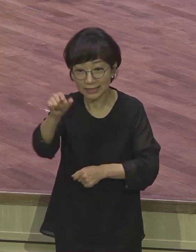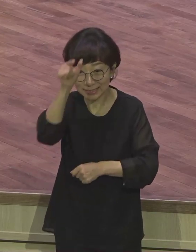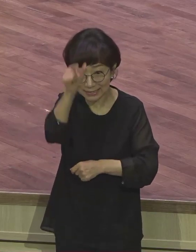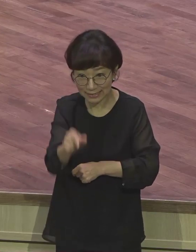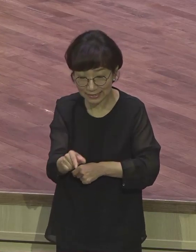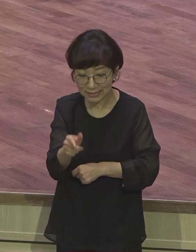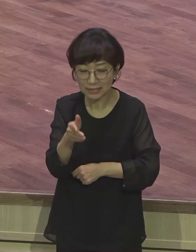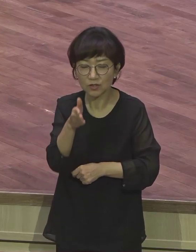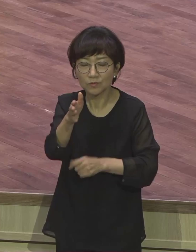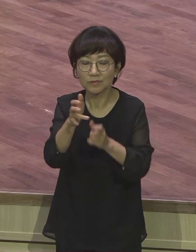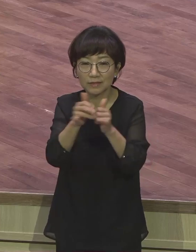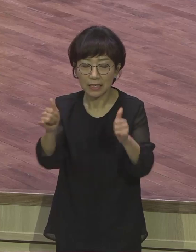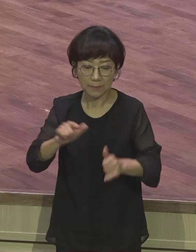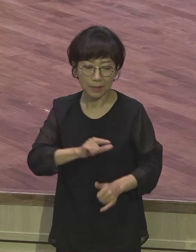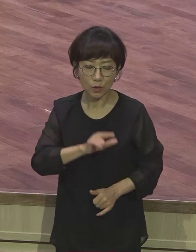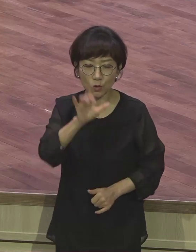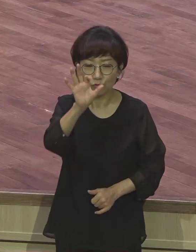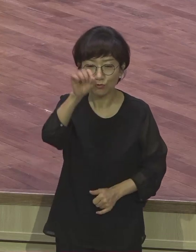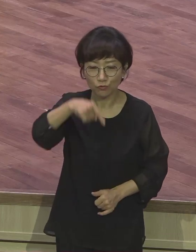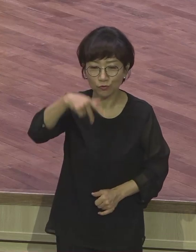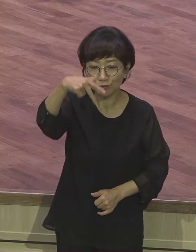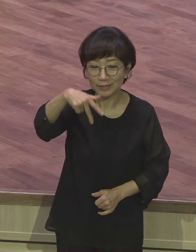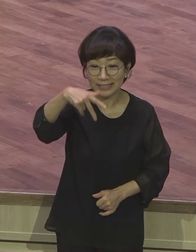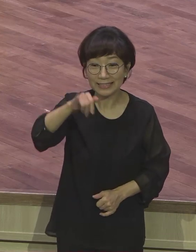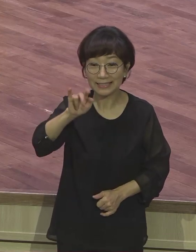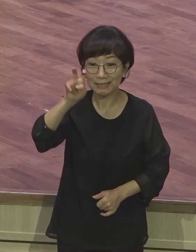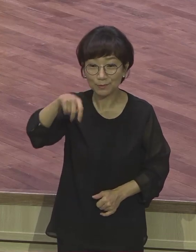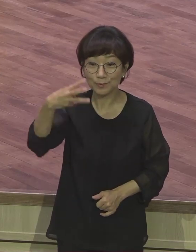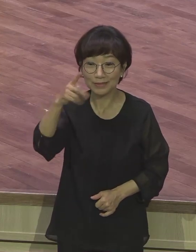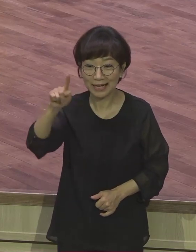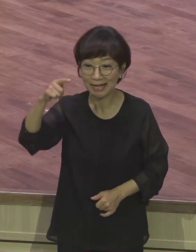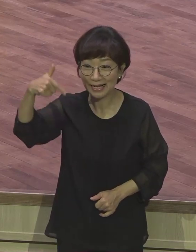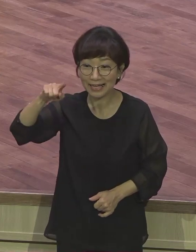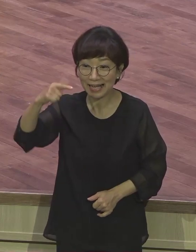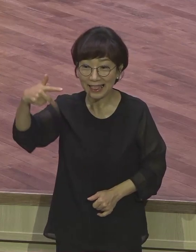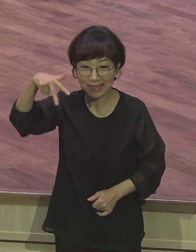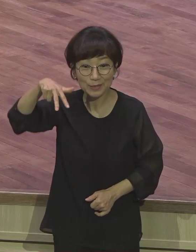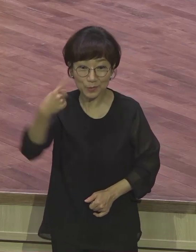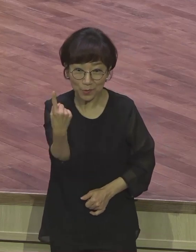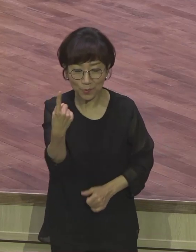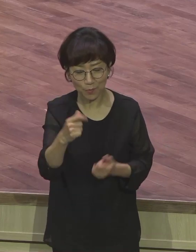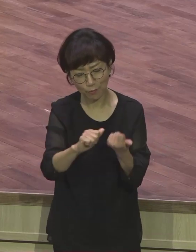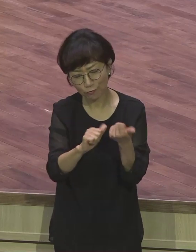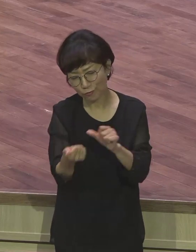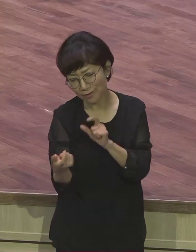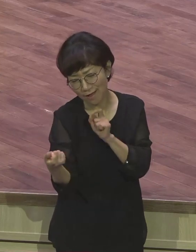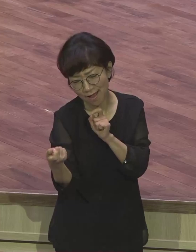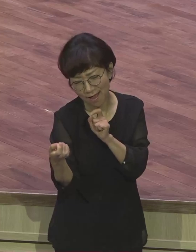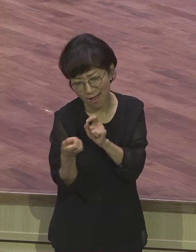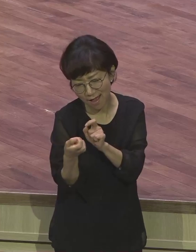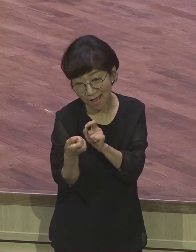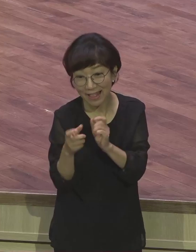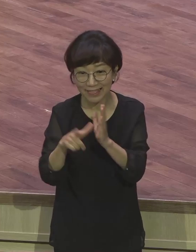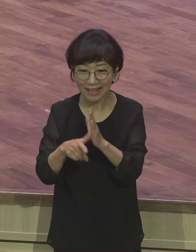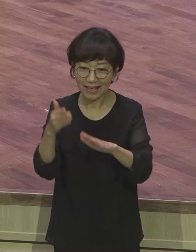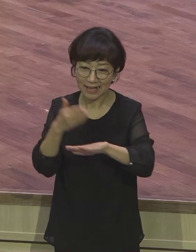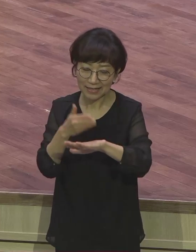간조가 이제 임종을 앞두고 이런 감사의 고백을 했어요. 우찌배라 간조가